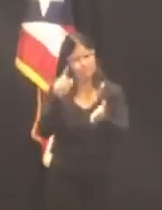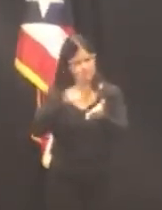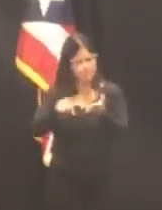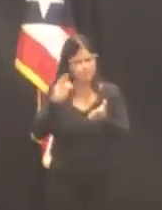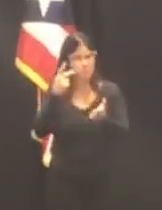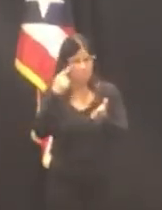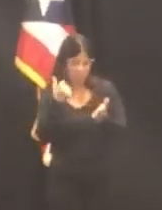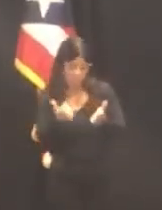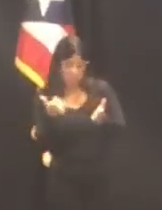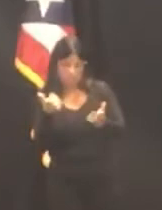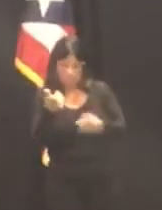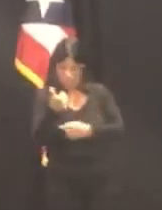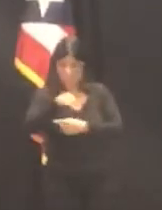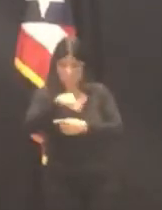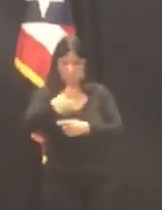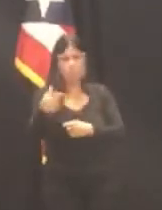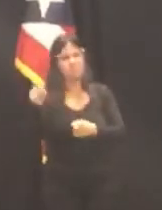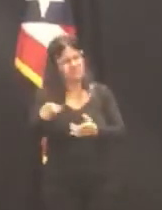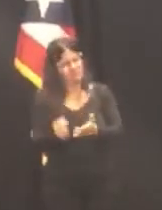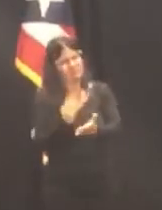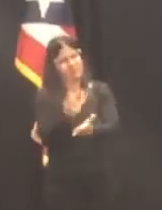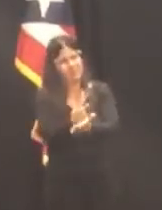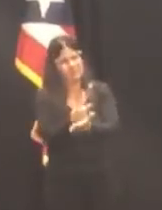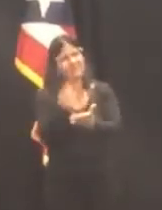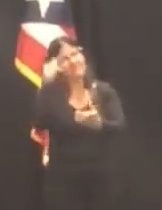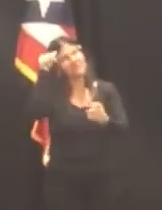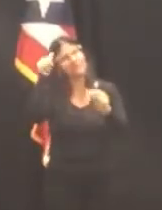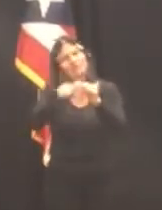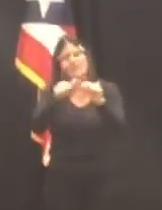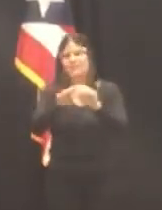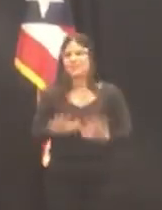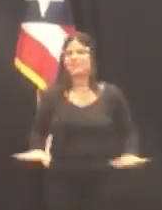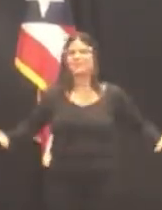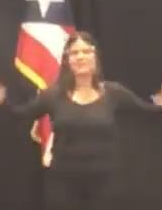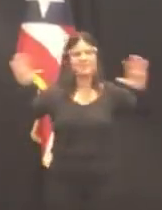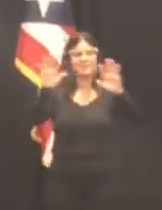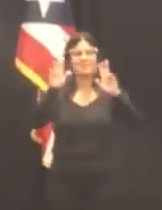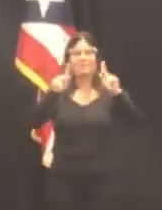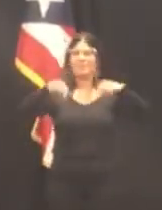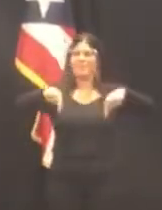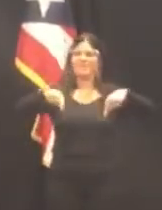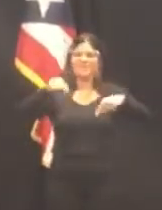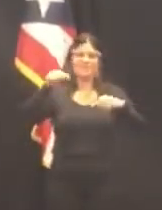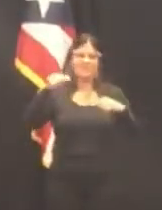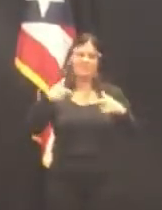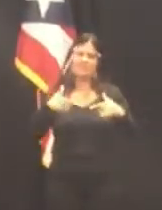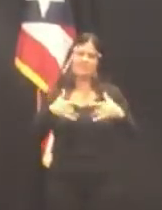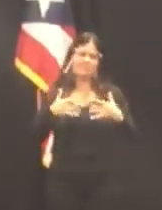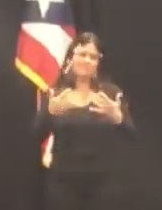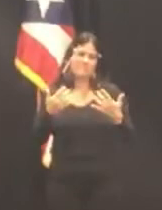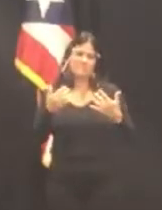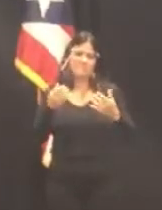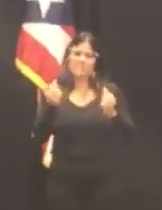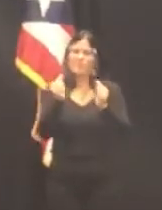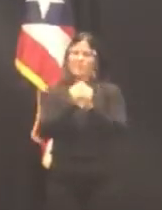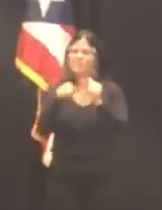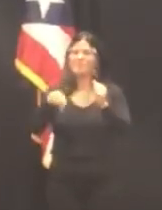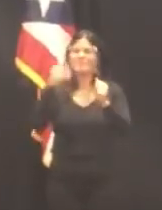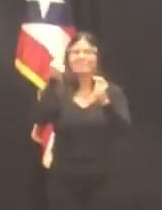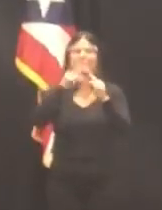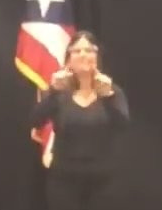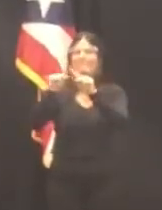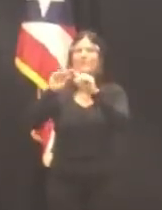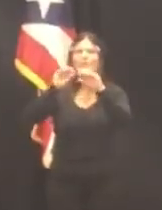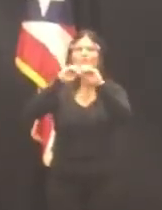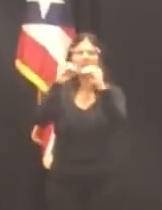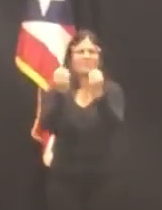recuerdan a un fresco en la memoria de todos nosotros. Aquí se expresaron organizaciones profesionales y